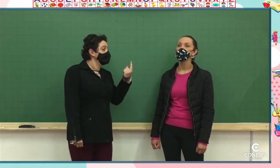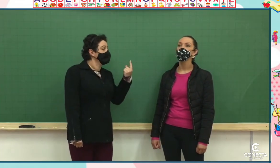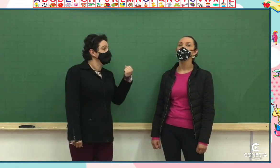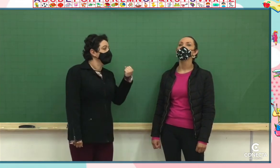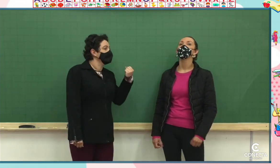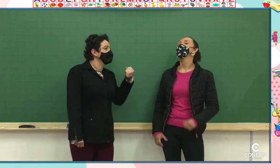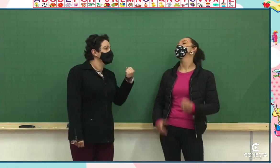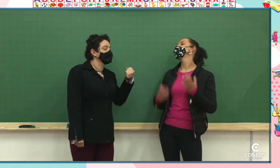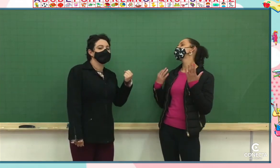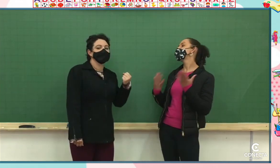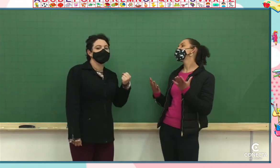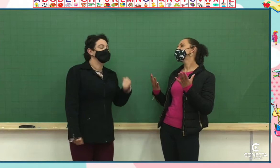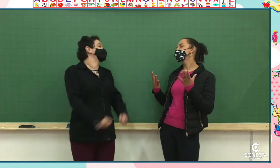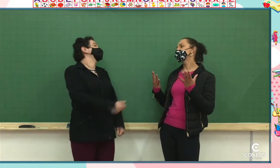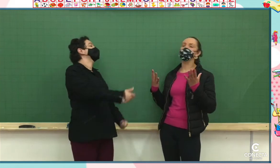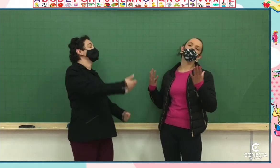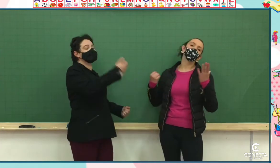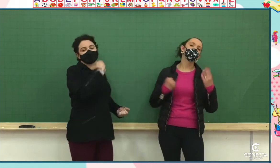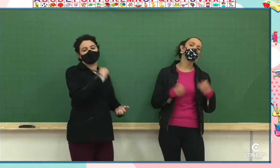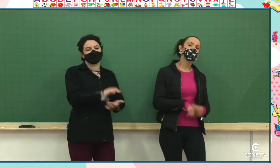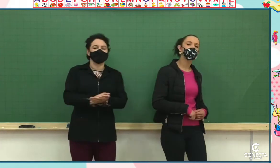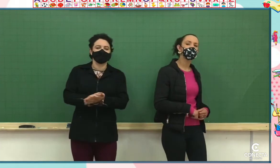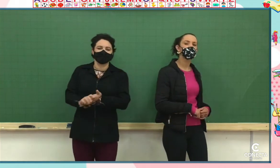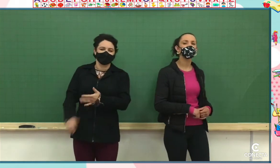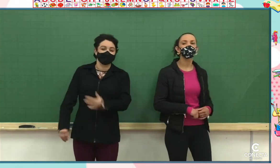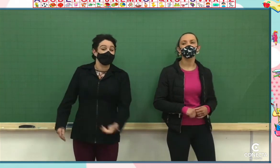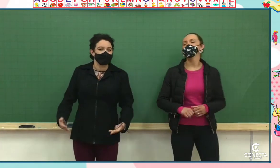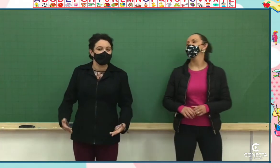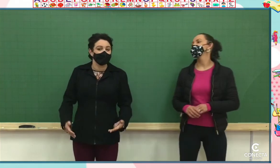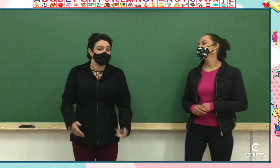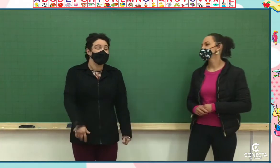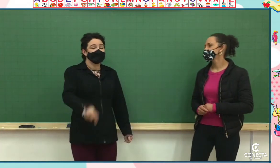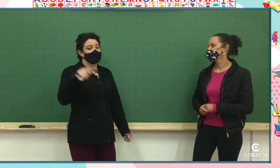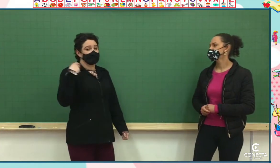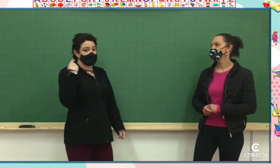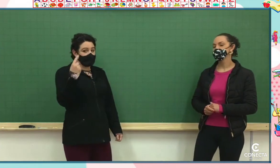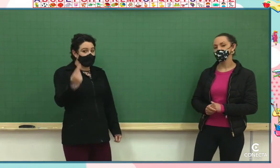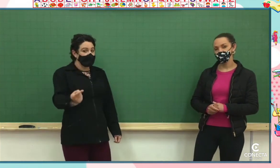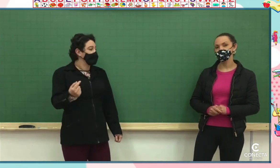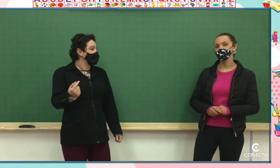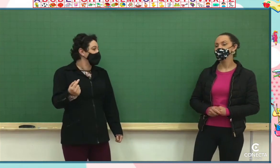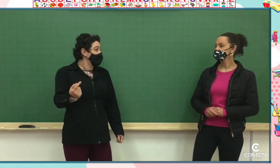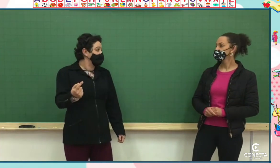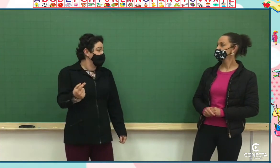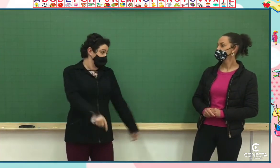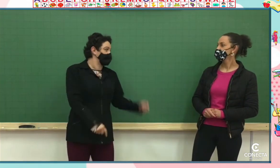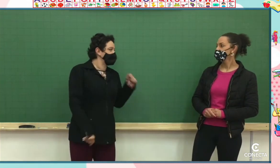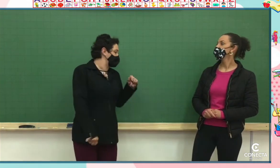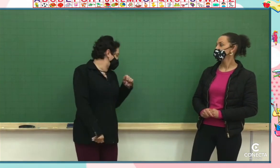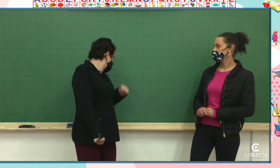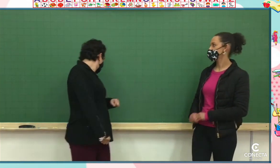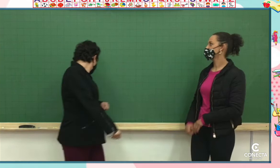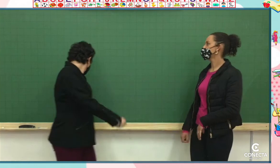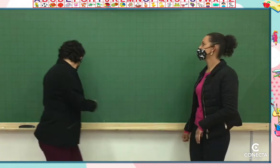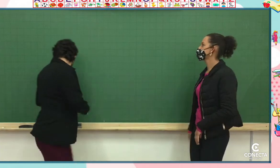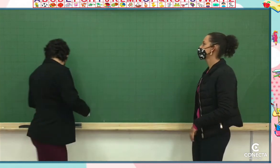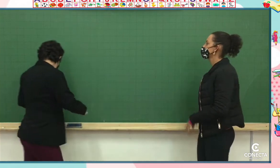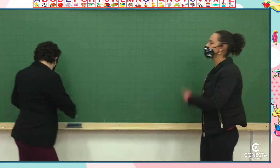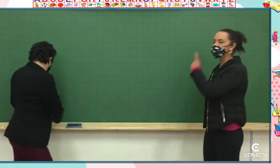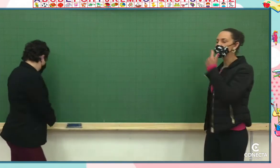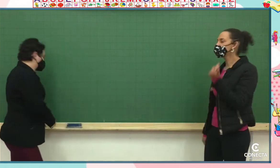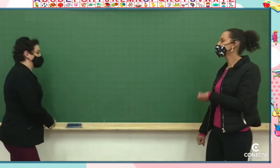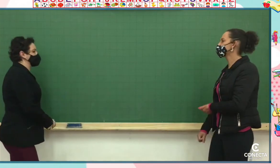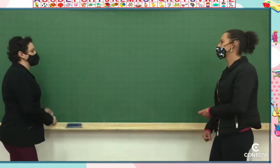outubro. Isso, outubro. Então hoje é dia 8 de outubro. Vamos escrever? Vamos.